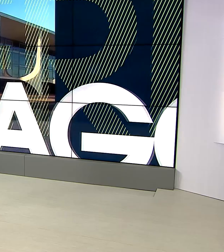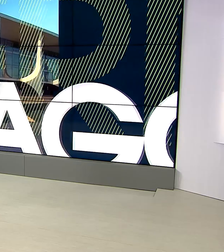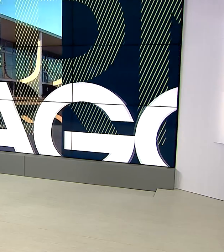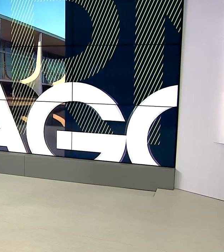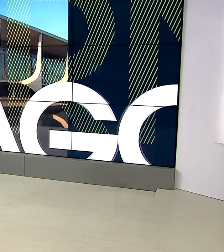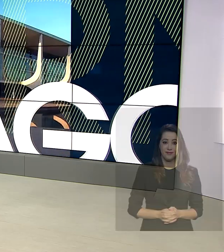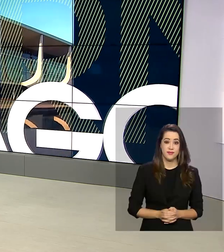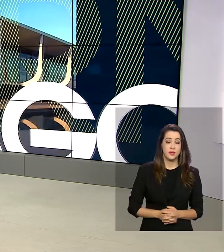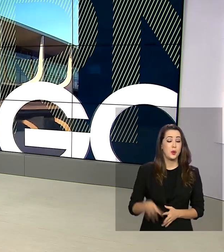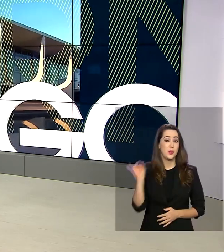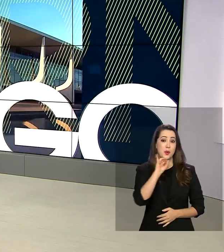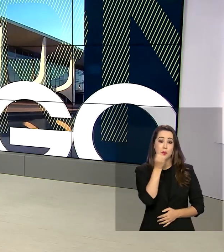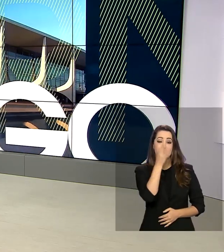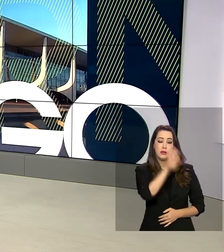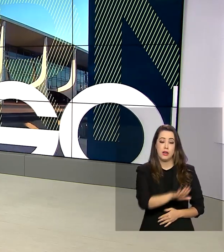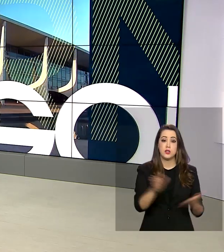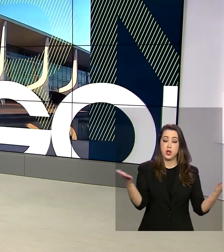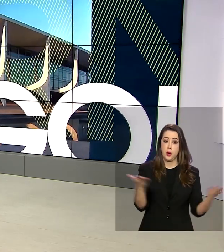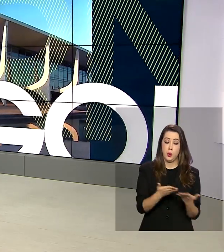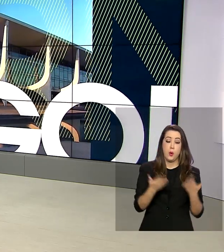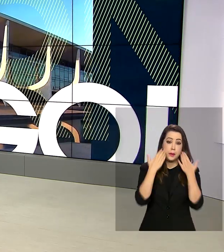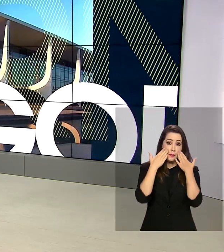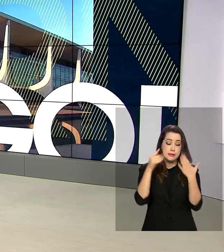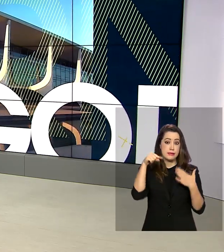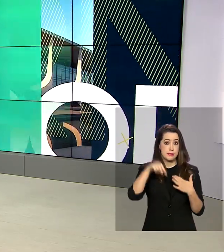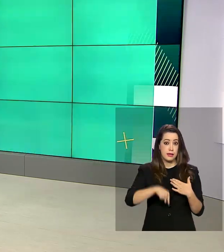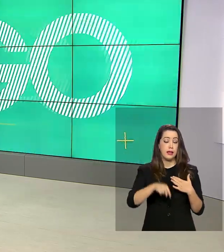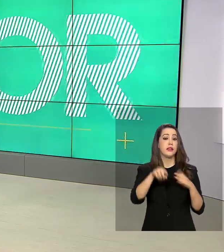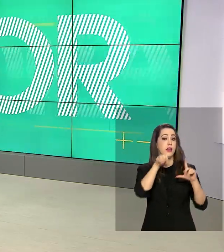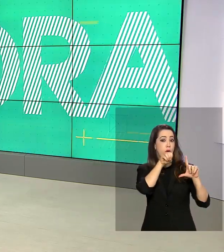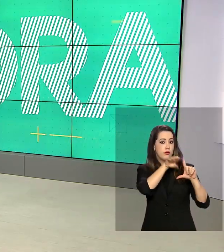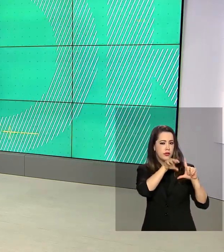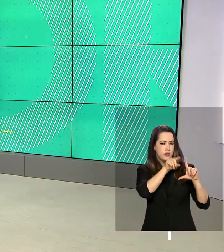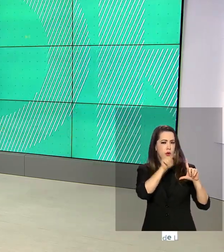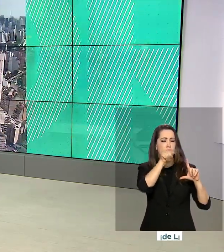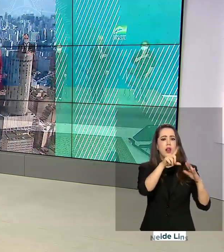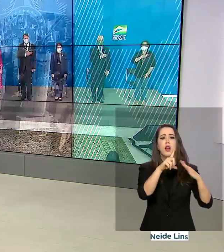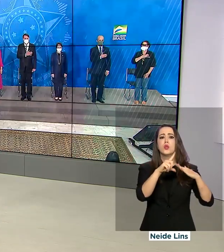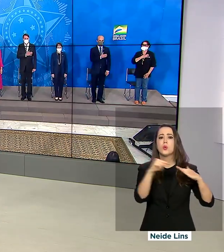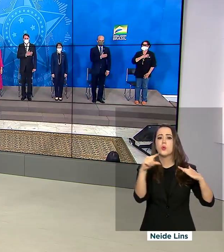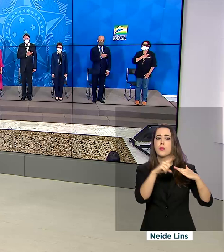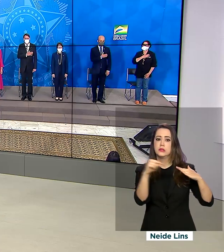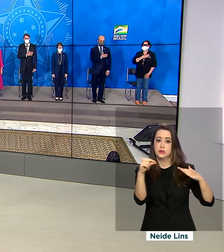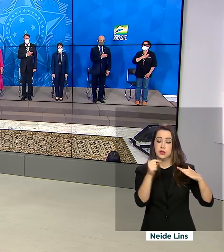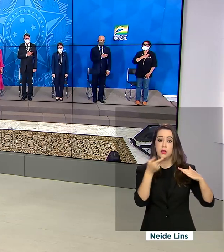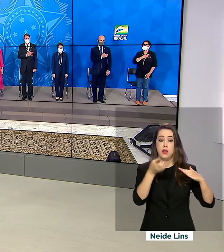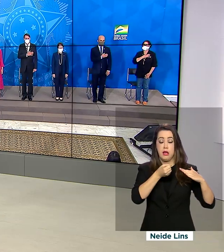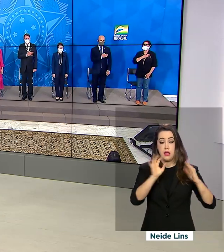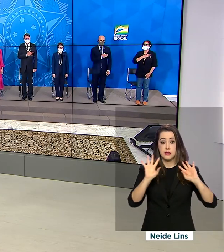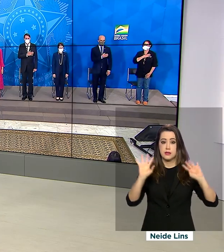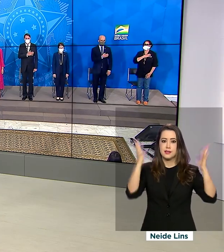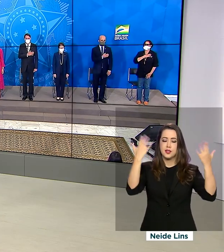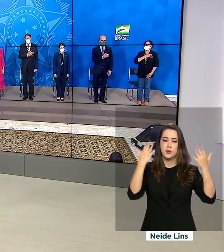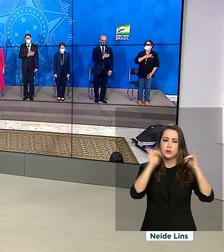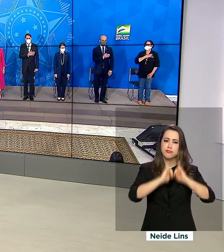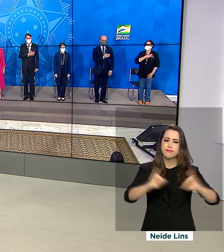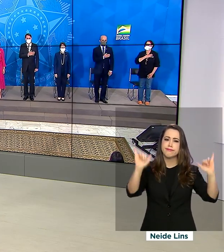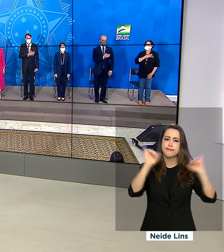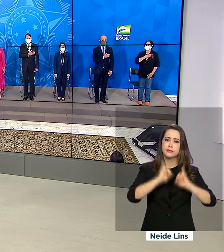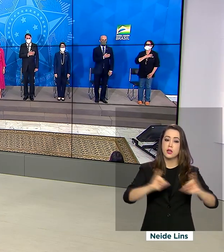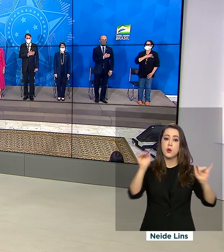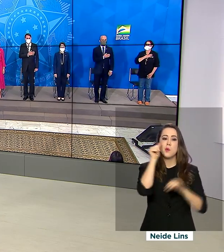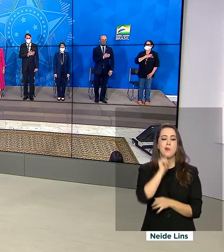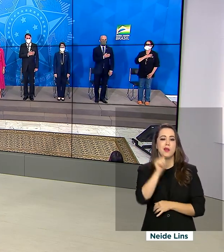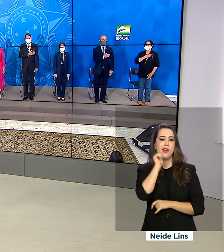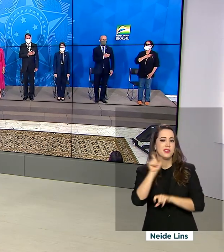Olá, boa tarde. Interrompemos a nossa programação para transmitir ao vivo, direto do Palácio do Planalto, a cerimônia de lançamento da campanha